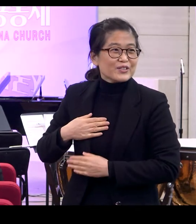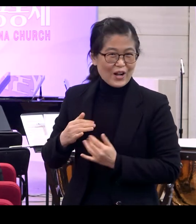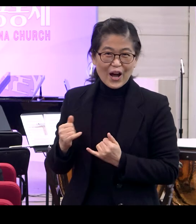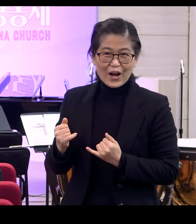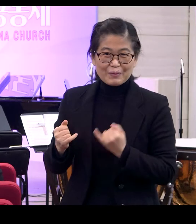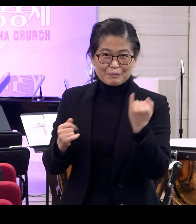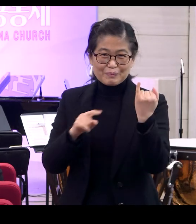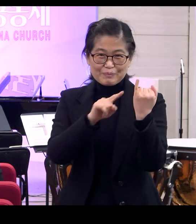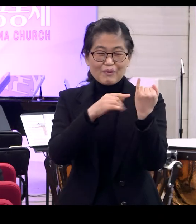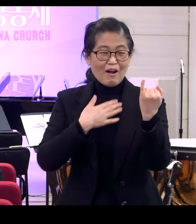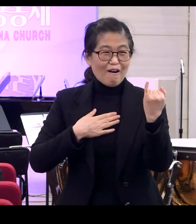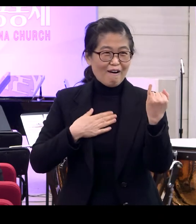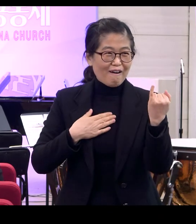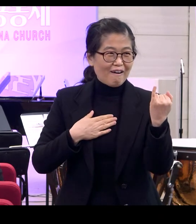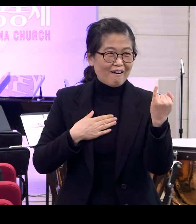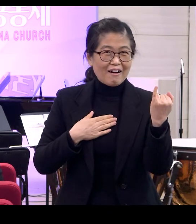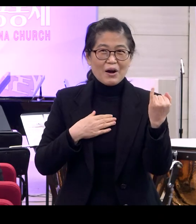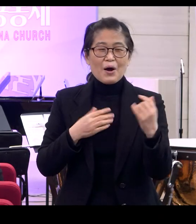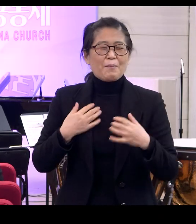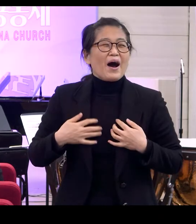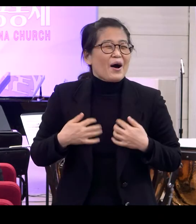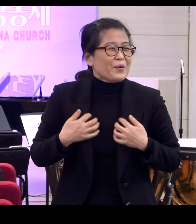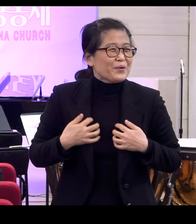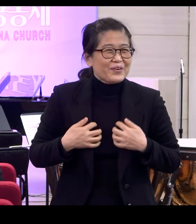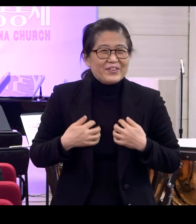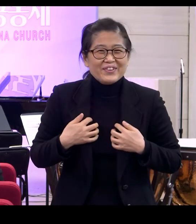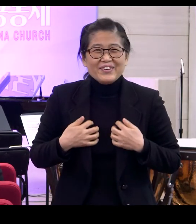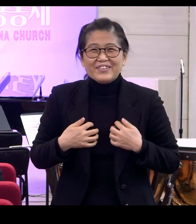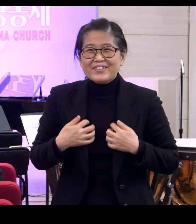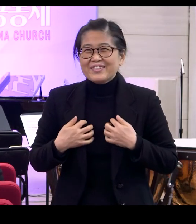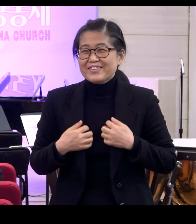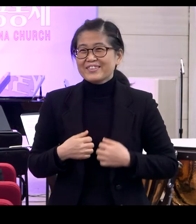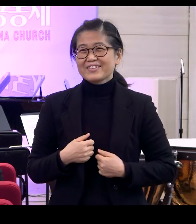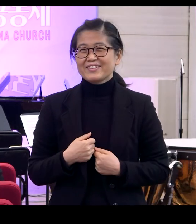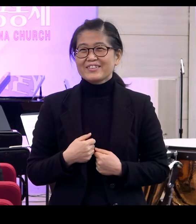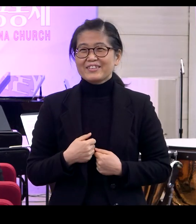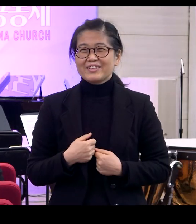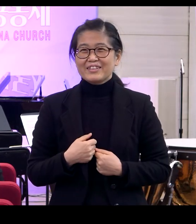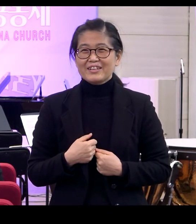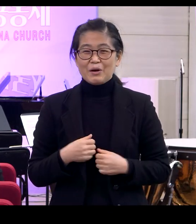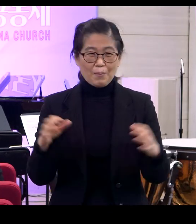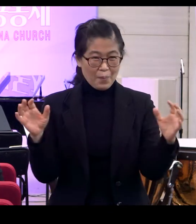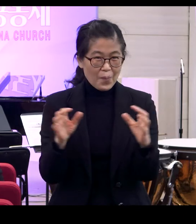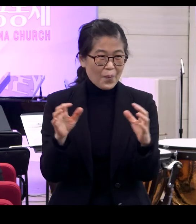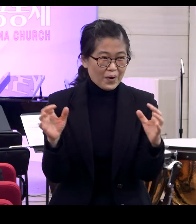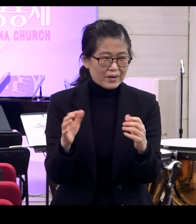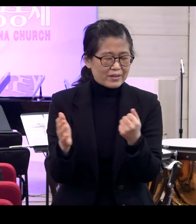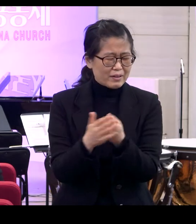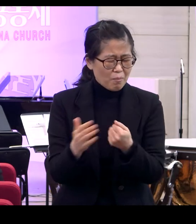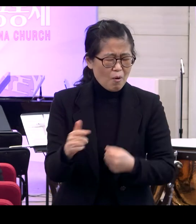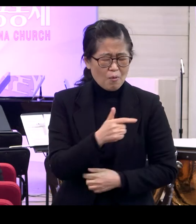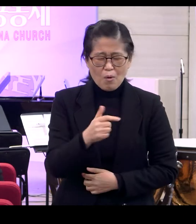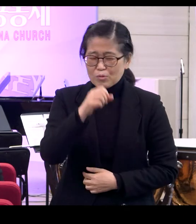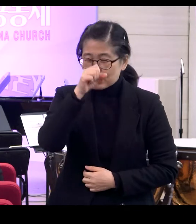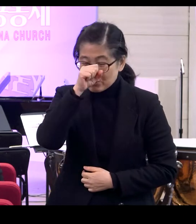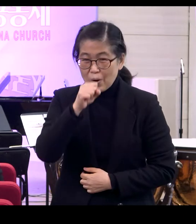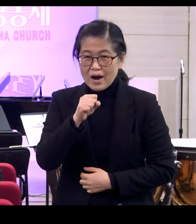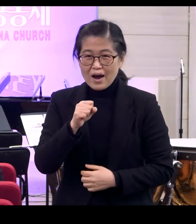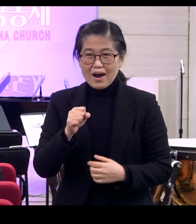그런데 그래서 더 반가웠죠 하여간 그날 모처럼 모이니까 너무 좋았어요 일단 하여간 모였다는 게